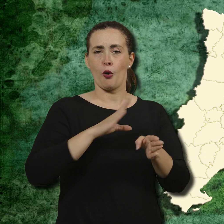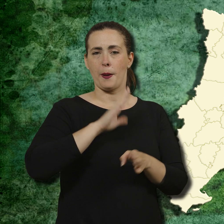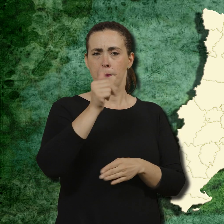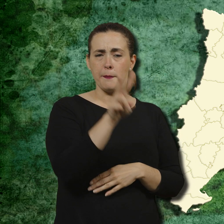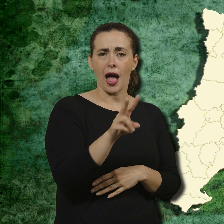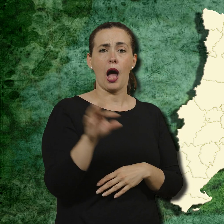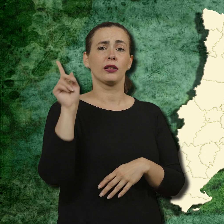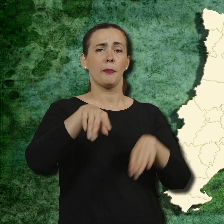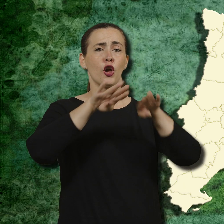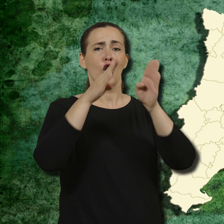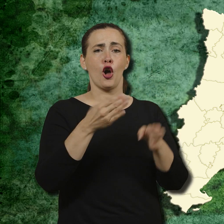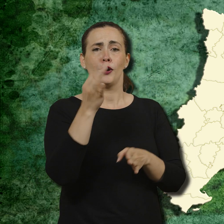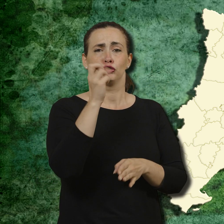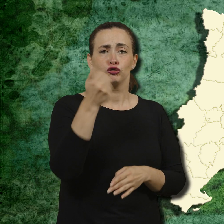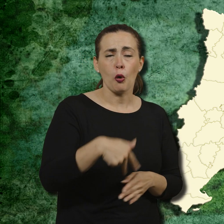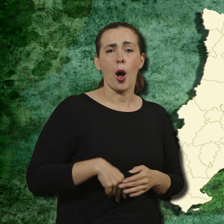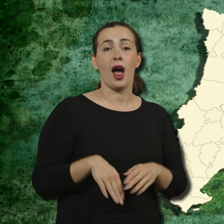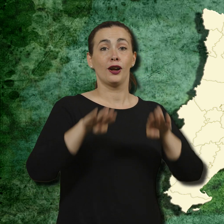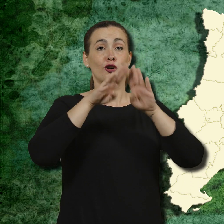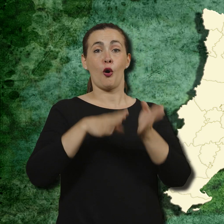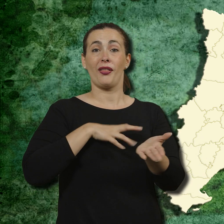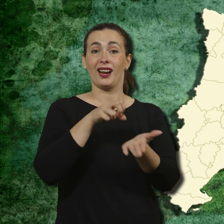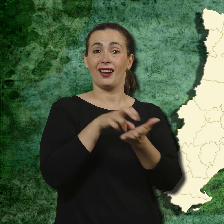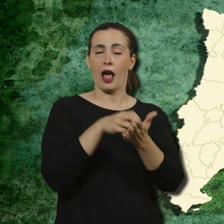la cova d'en Pau, la d'en Joan i la de la Granota.